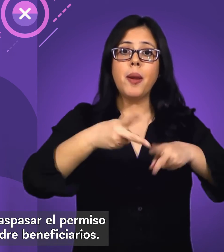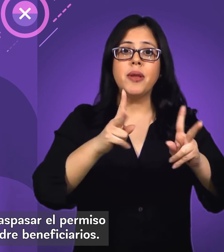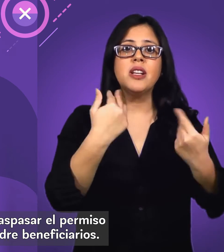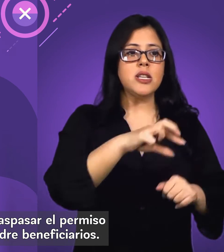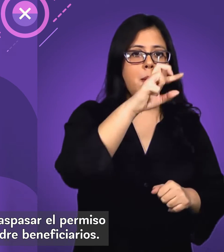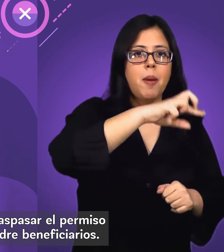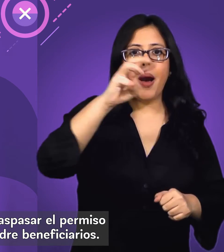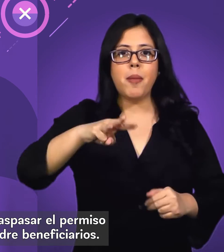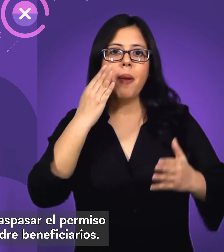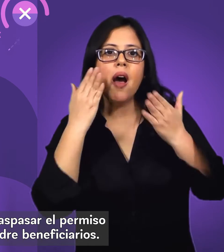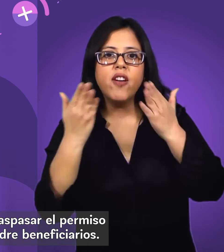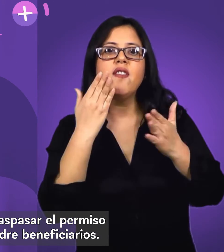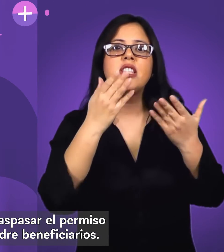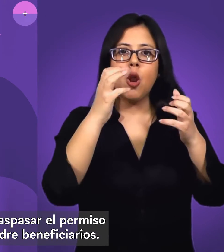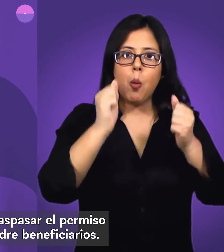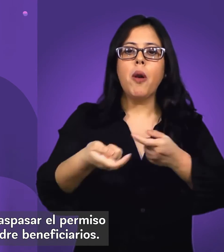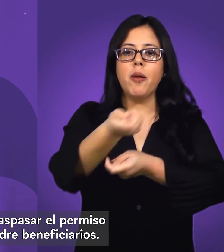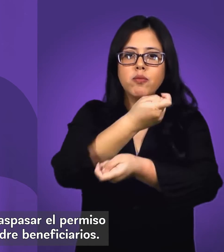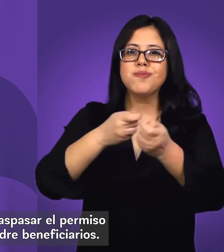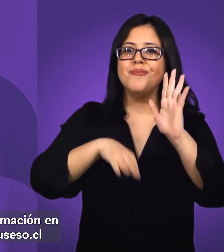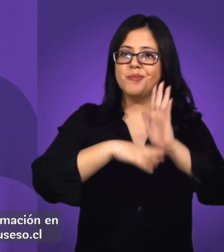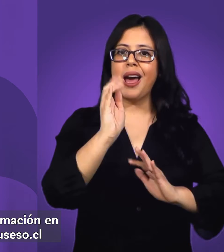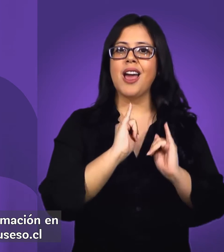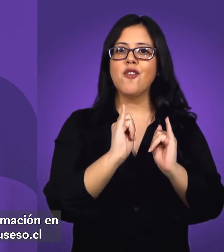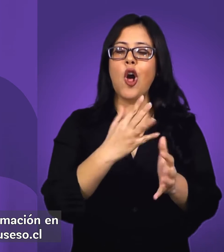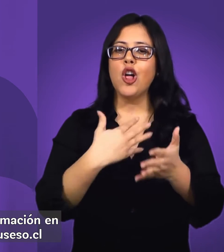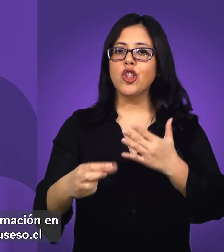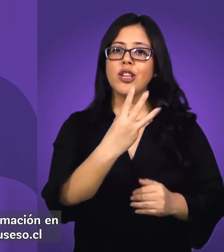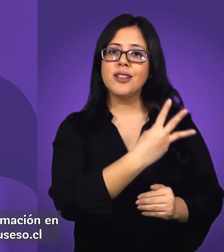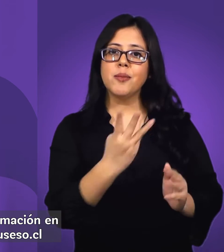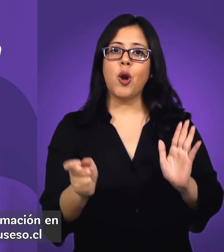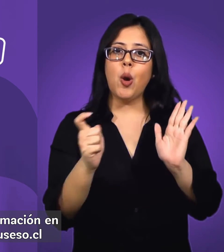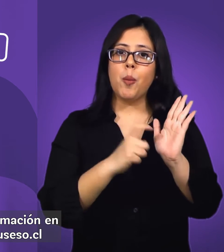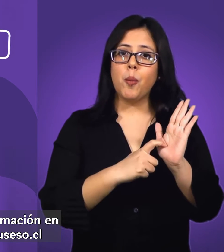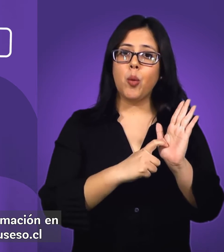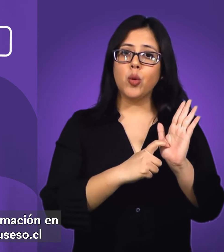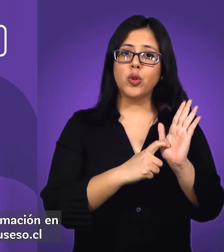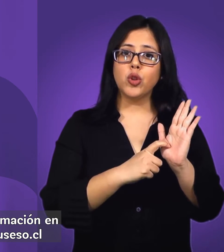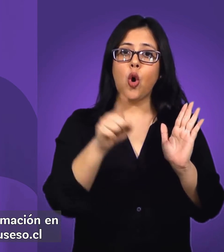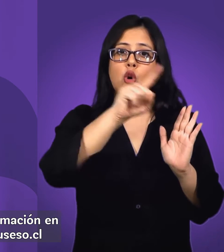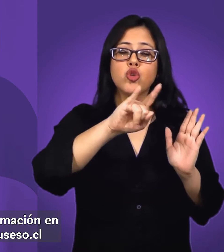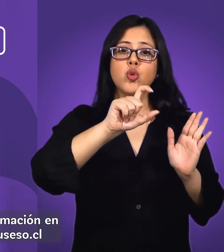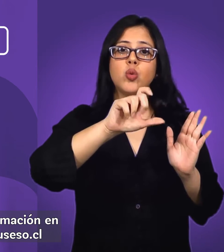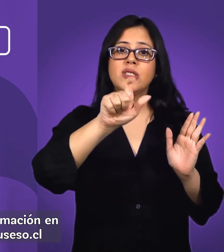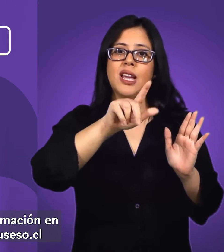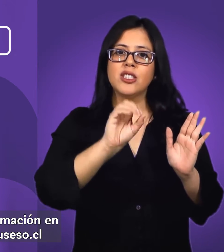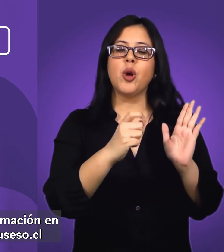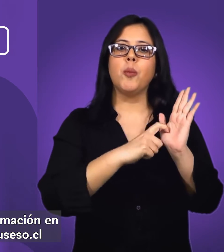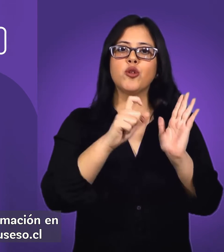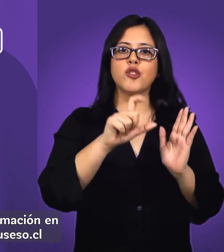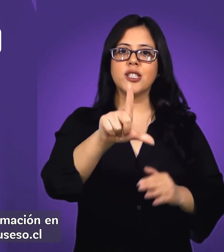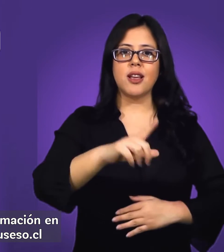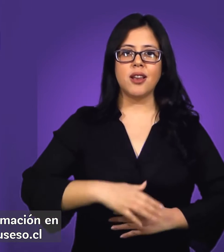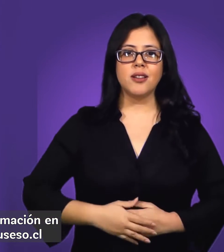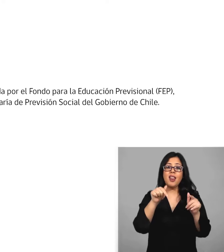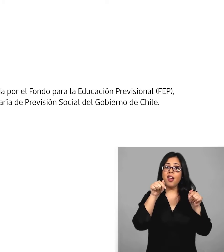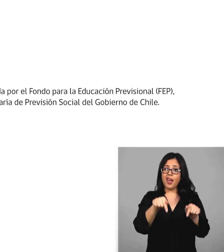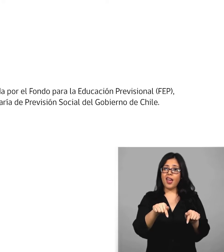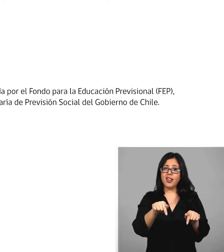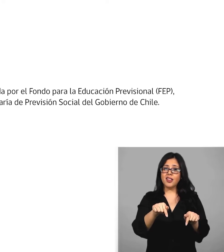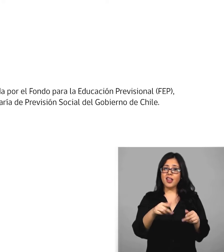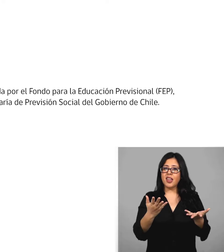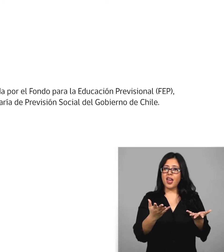permiso entre madre y padre beneficiarios. Más información en www.suceso.cl.